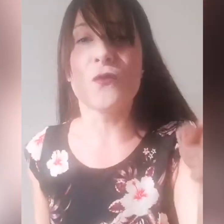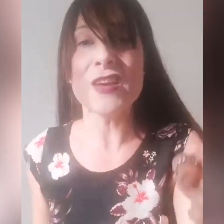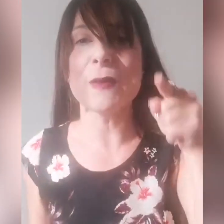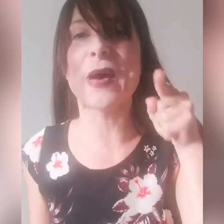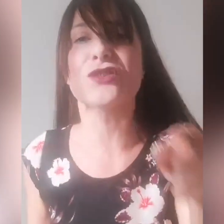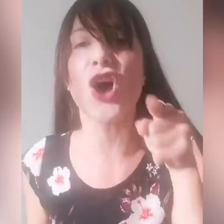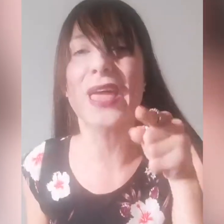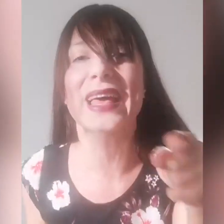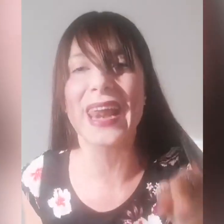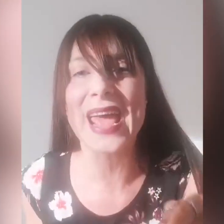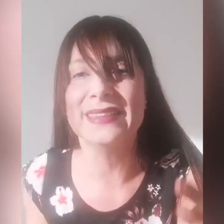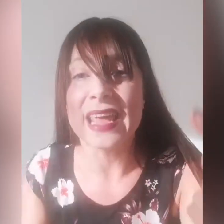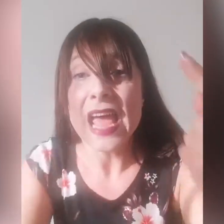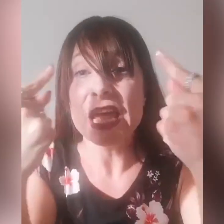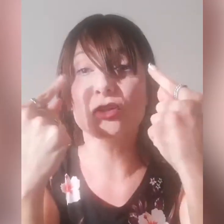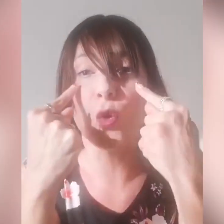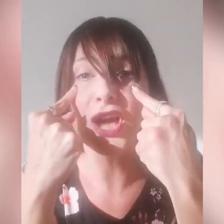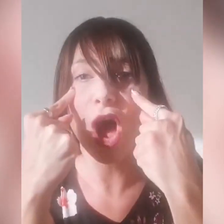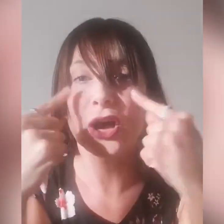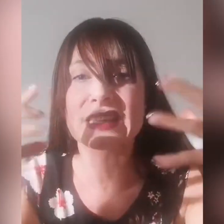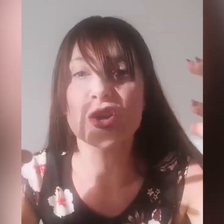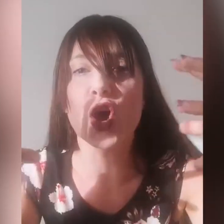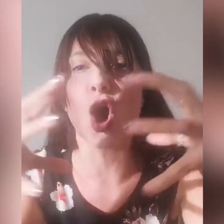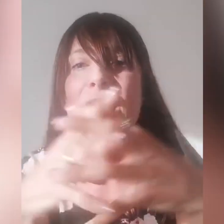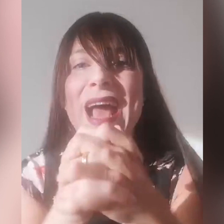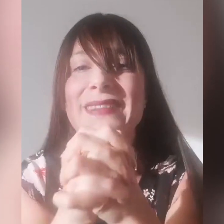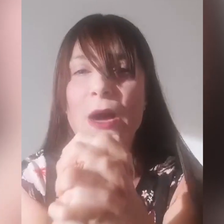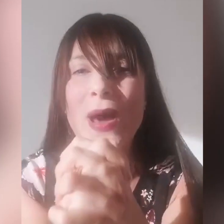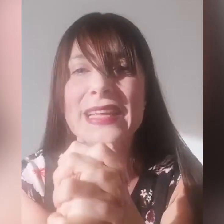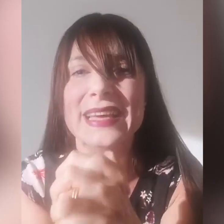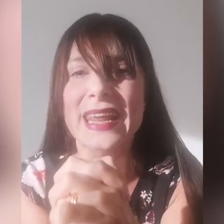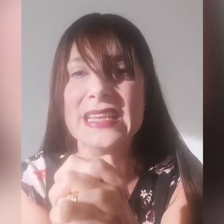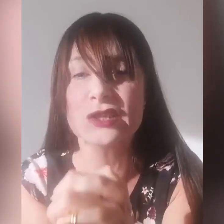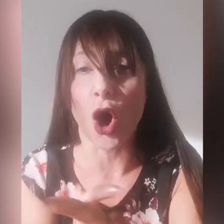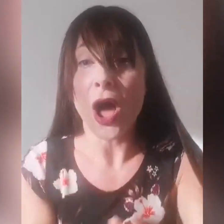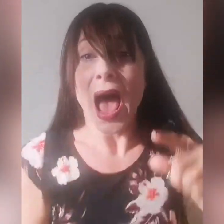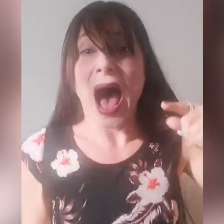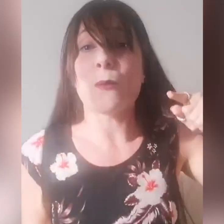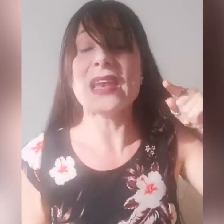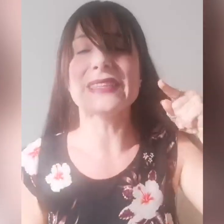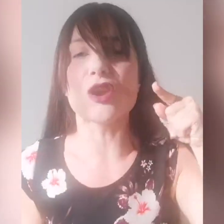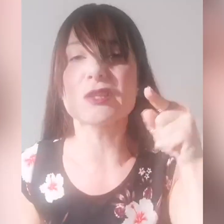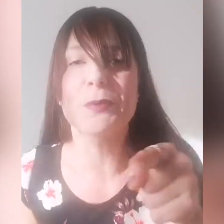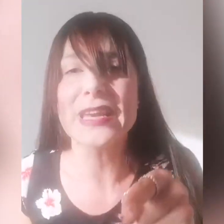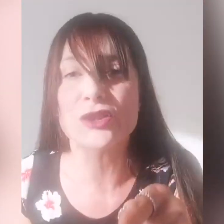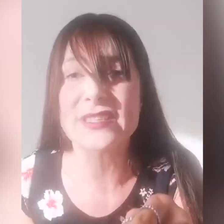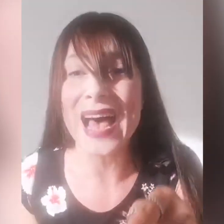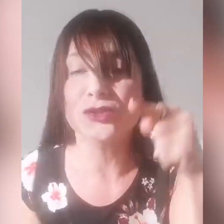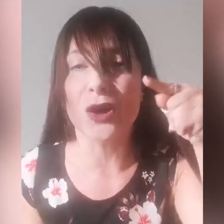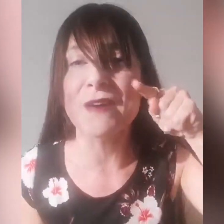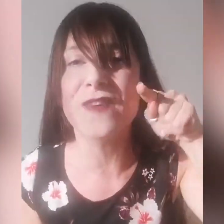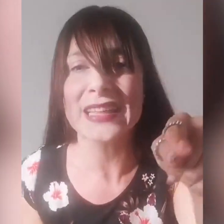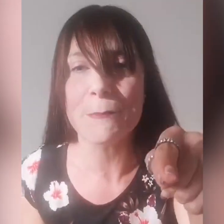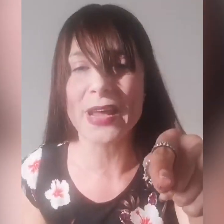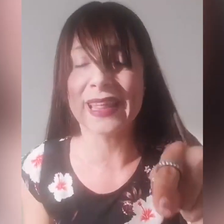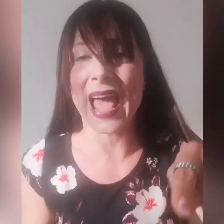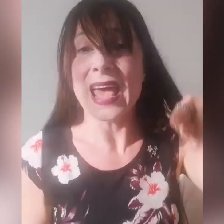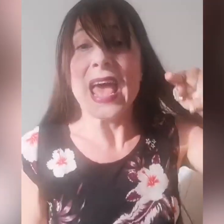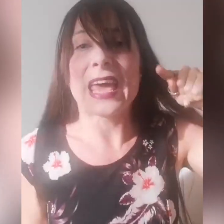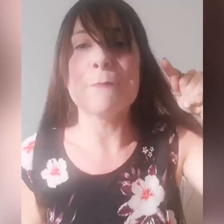vivi per ciò che credi, i tuoi occhi sono collegati a quelli di Cristo, a quelli dello Spirito Santo che vede per te, che